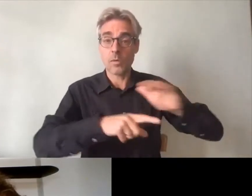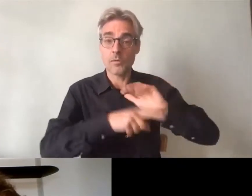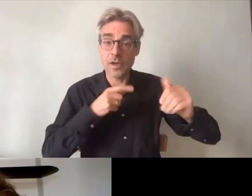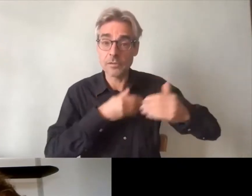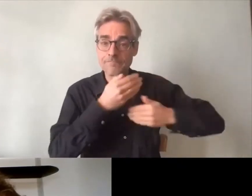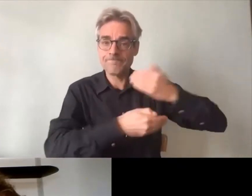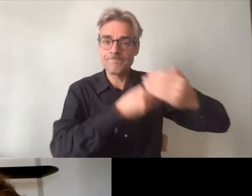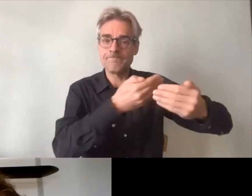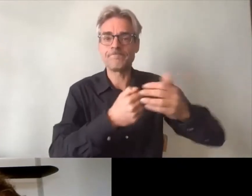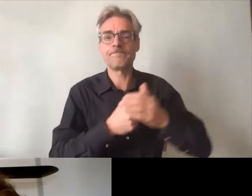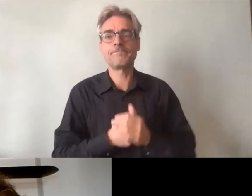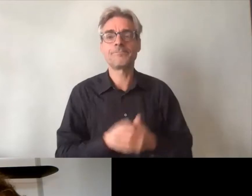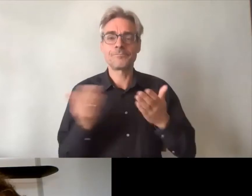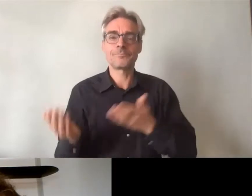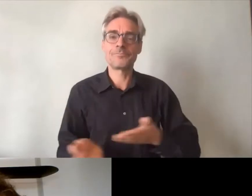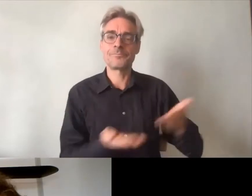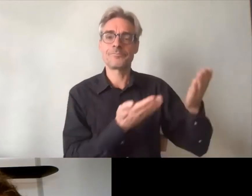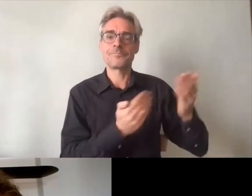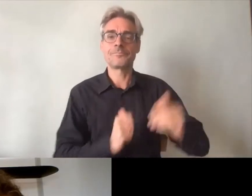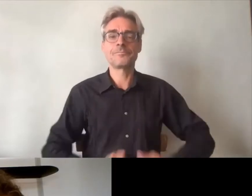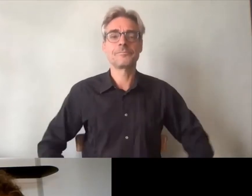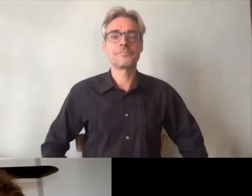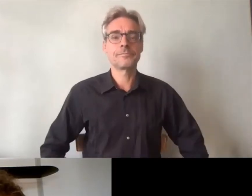? À vous la parole, Philippe.